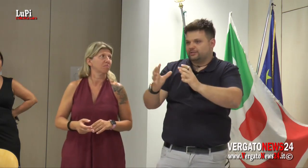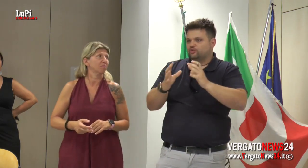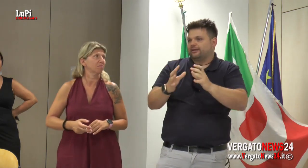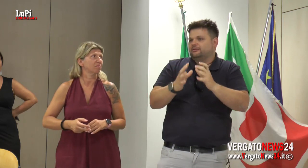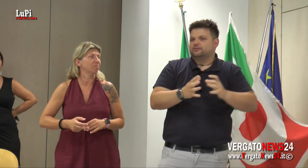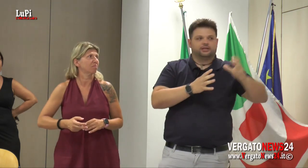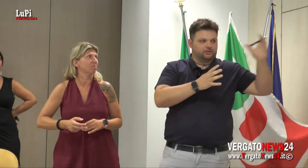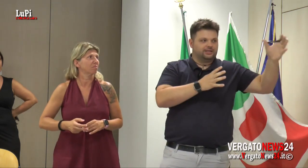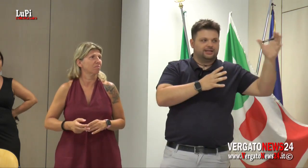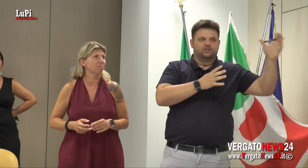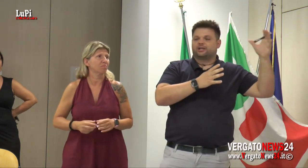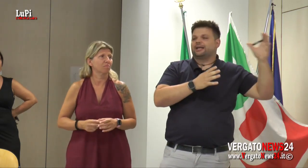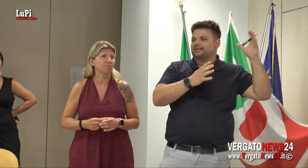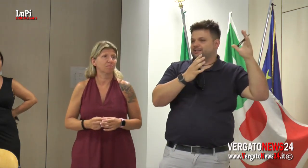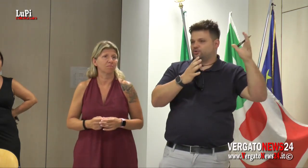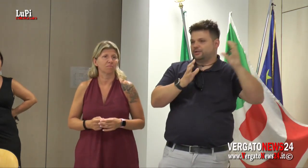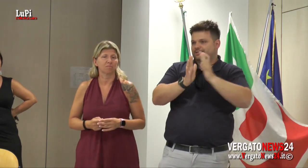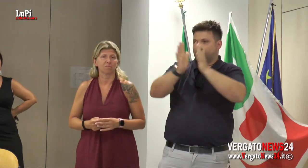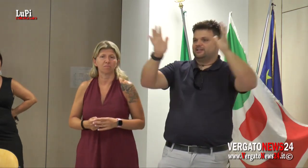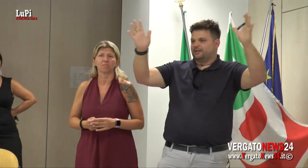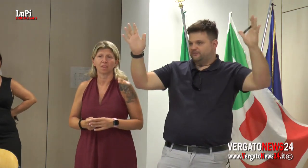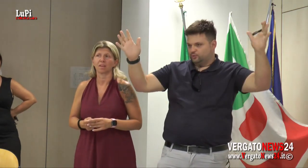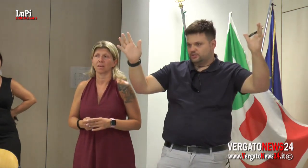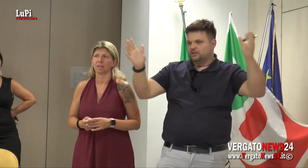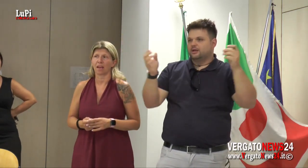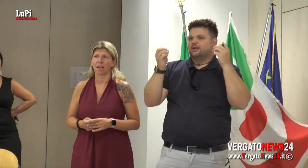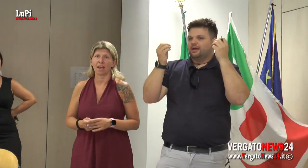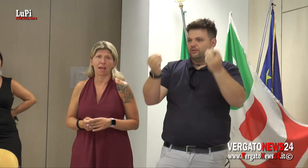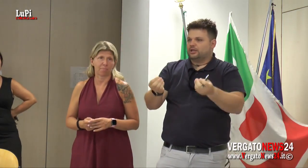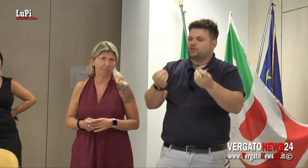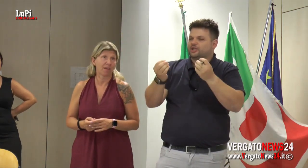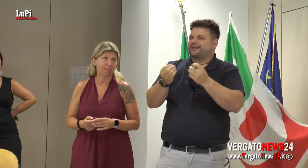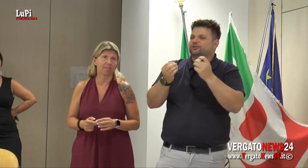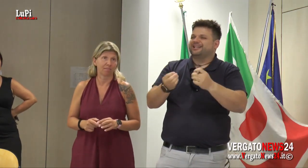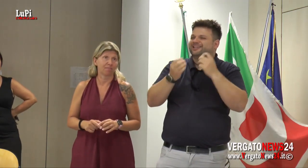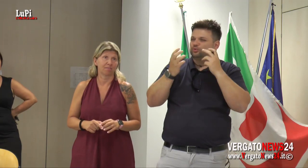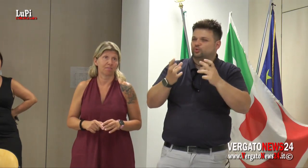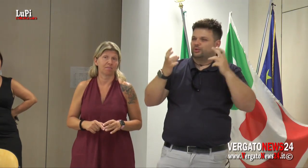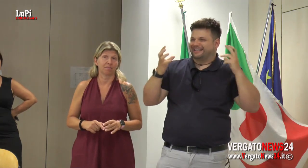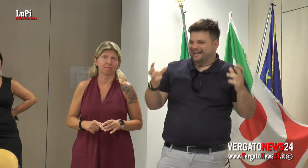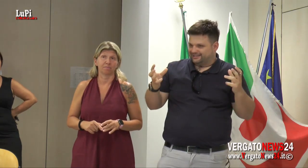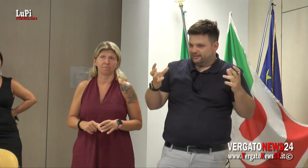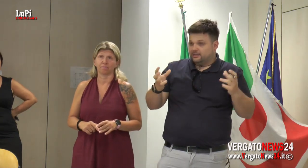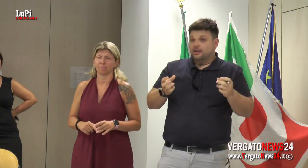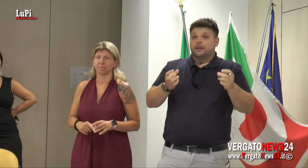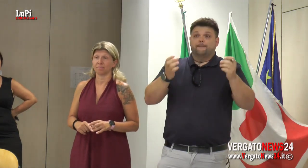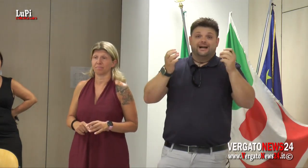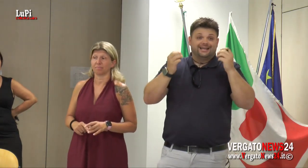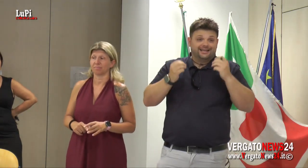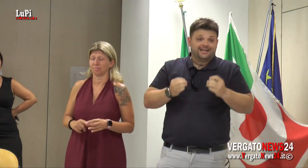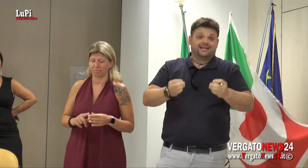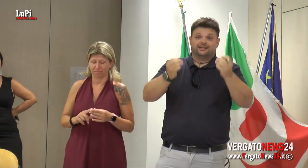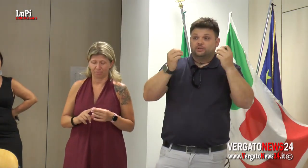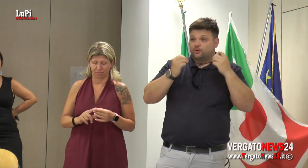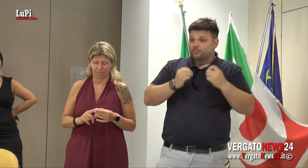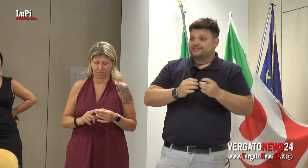logica. Cioè io non dico, la logica che ha l'assessore di dividere i flussi è una logica che non è del tutto errata, ma